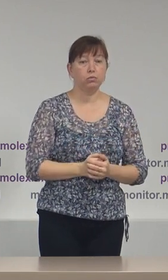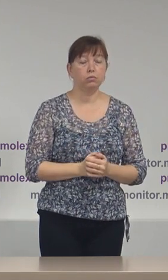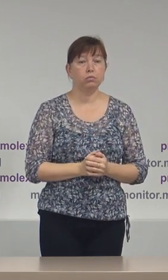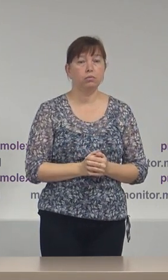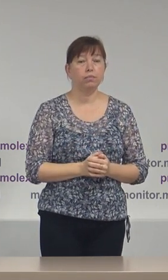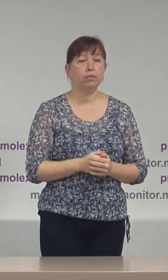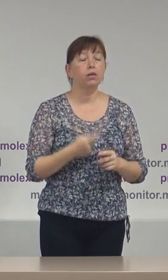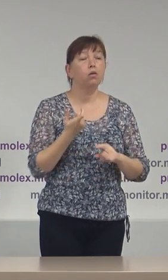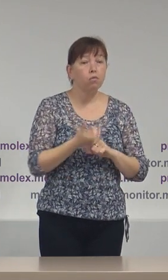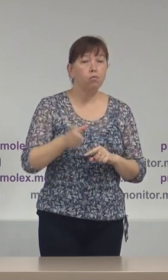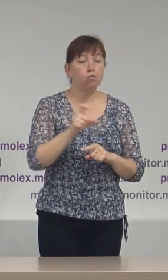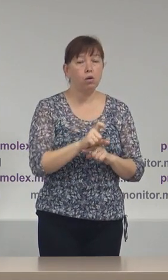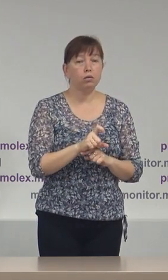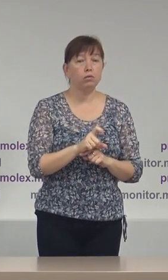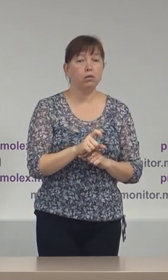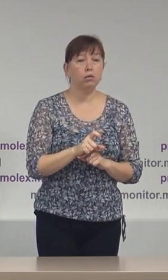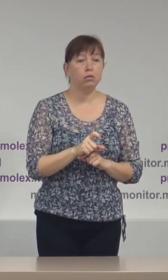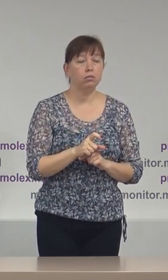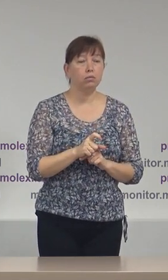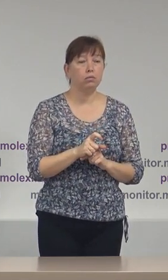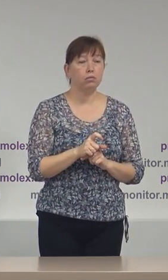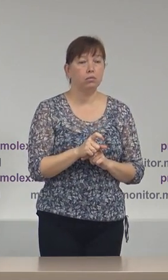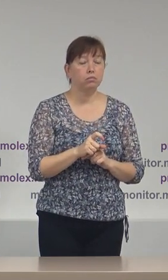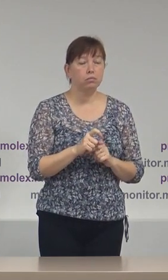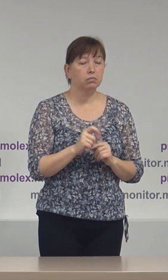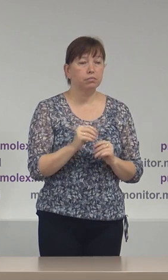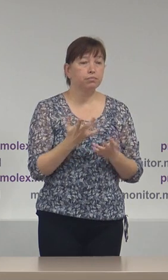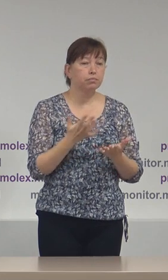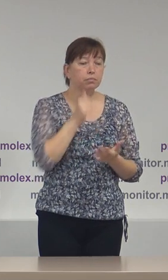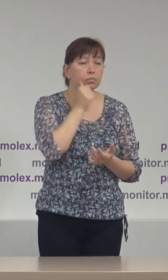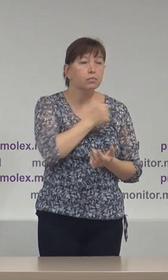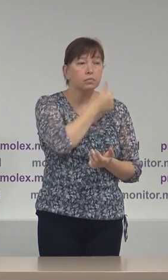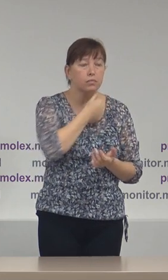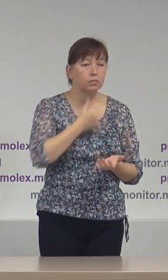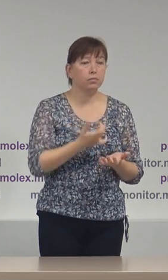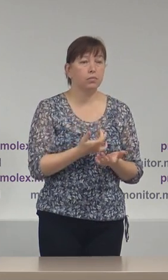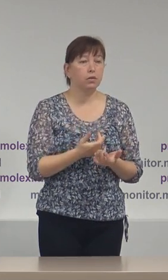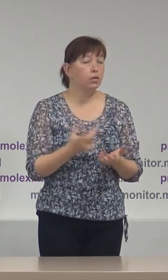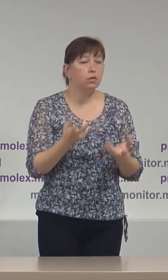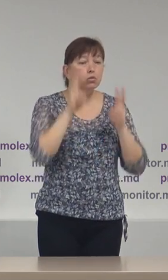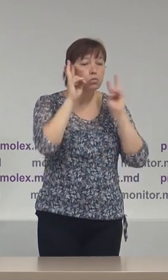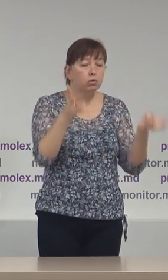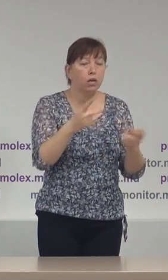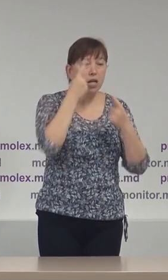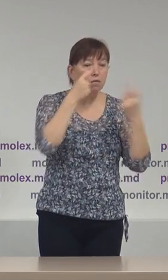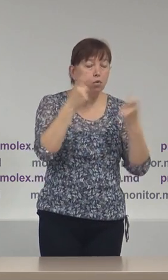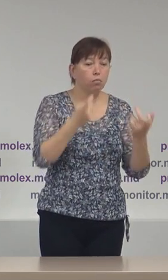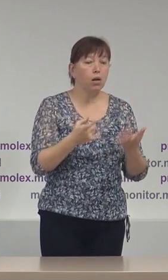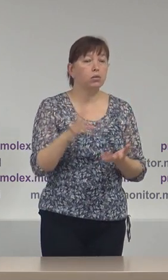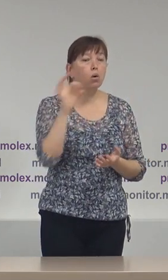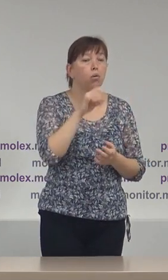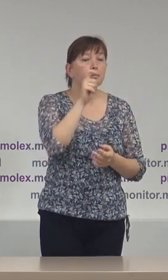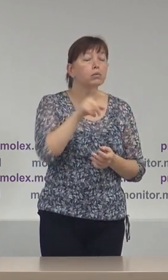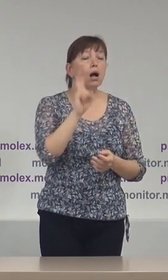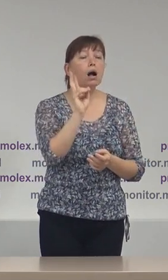este destul de închis și nu se cunoaște informația cu referire la